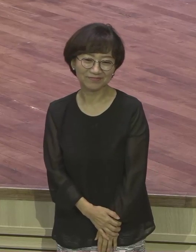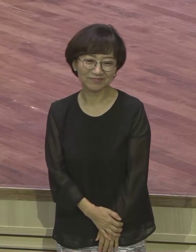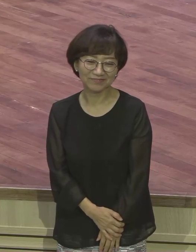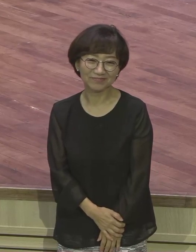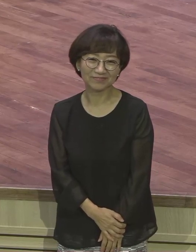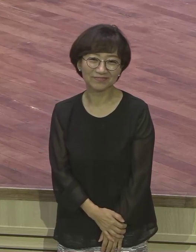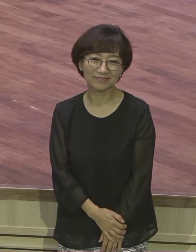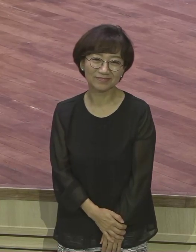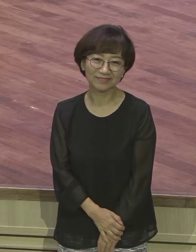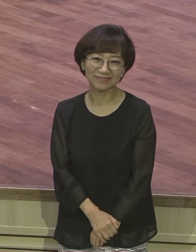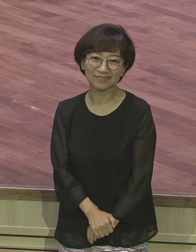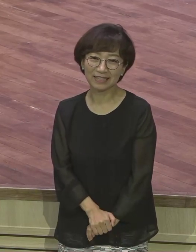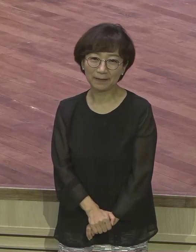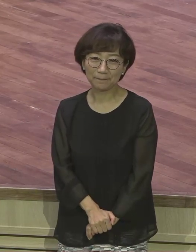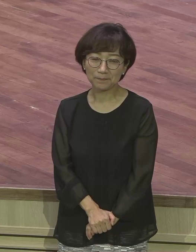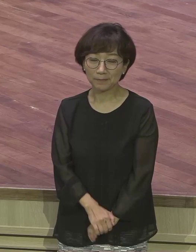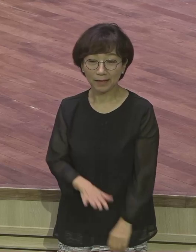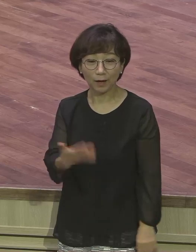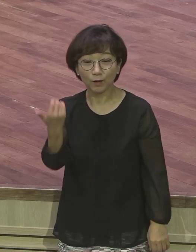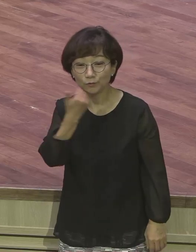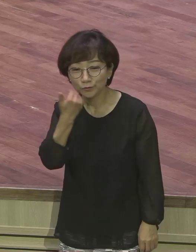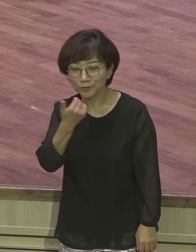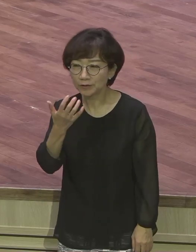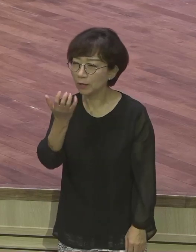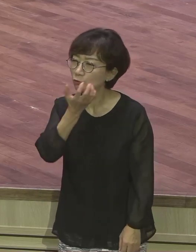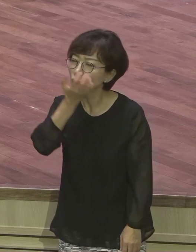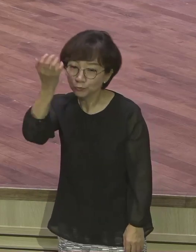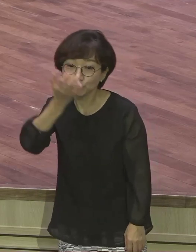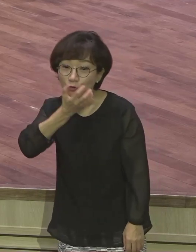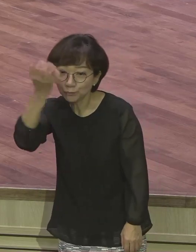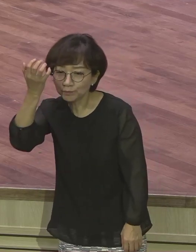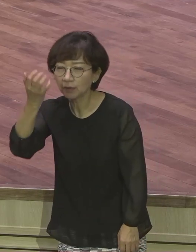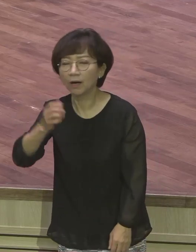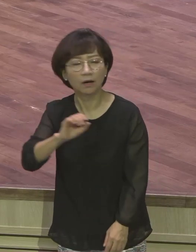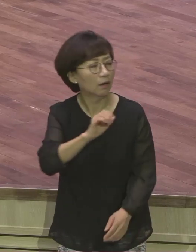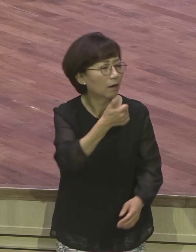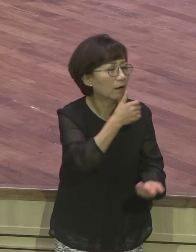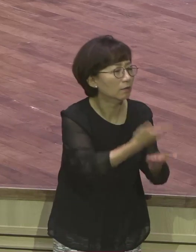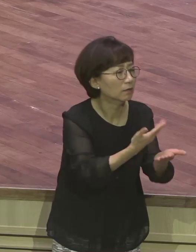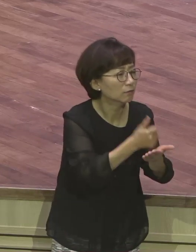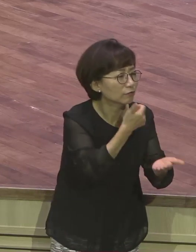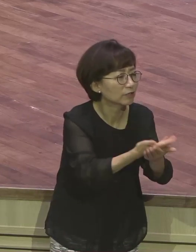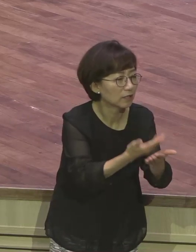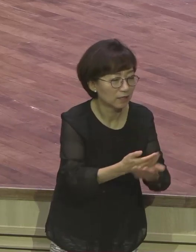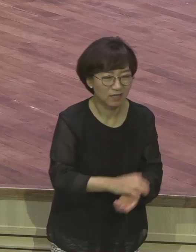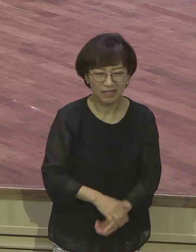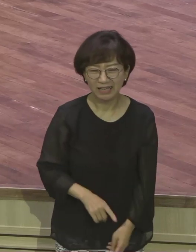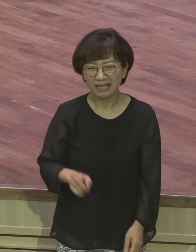그리고 어떤 분들은 꿈을 가지고 어디다가 꿈에 이것 다 불건전 신비주의예요.